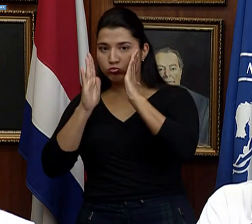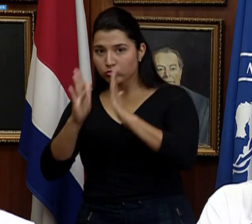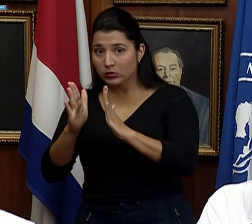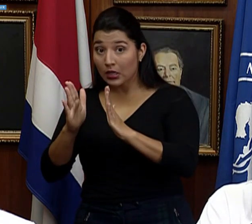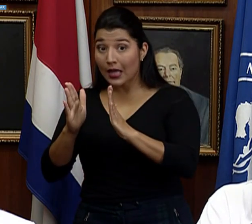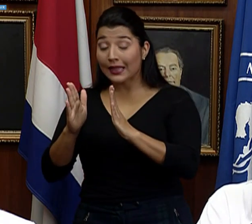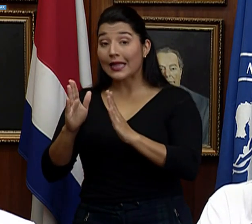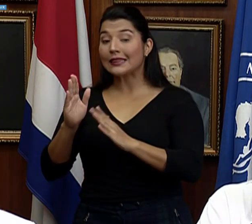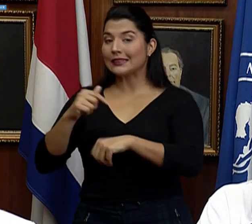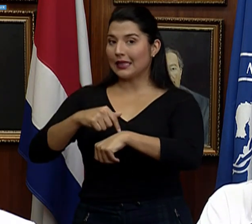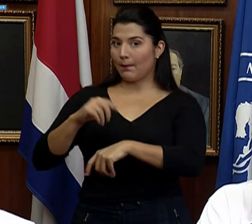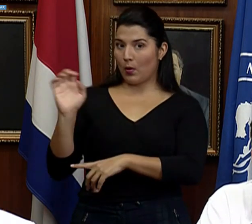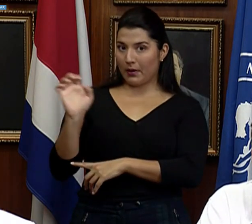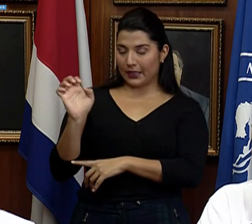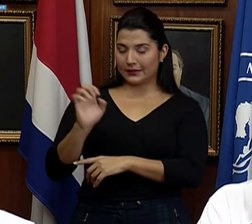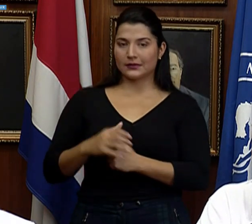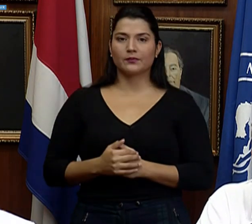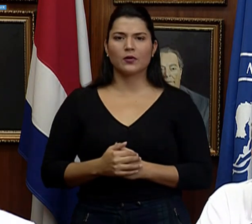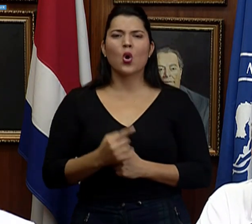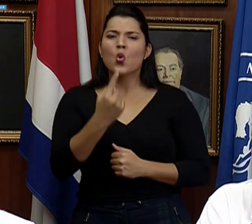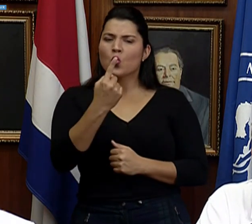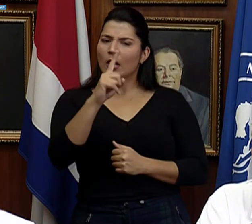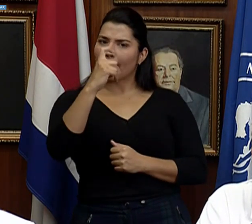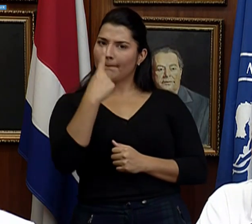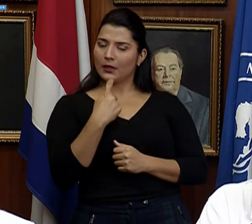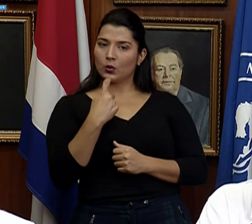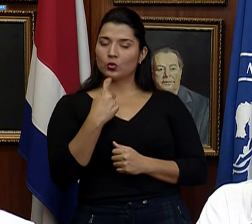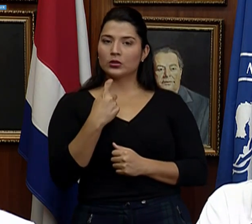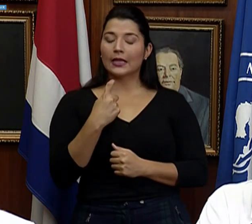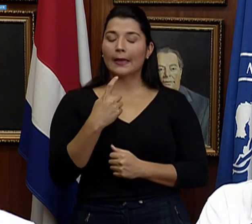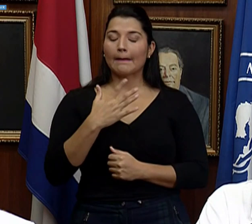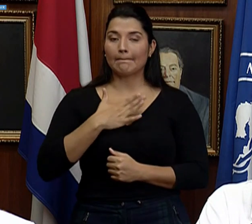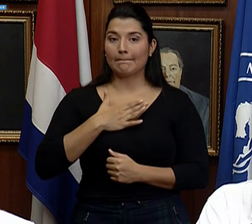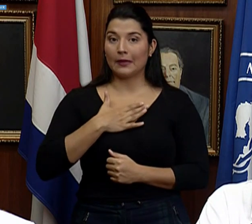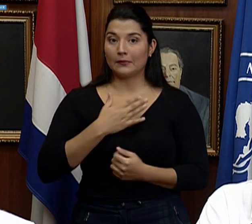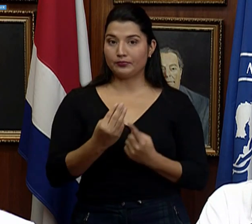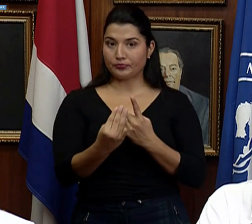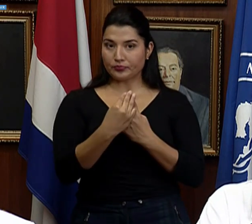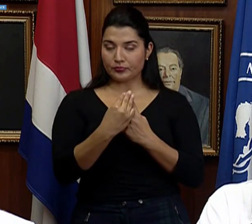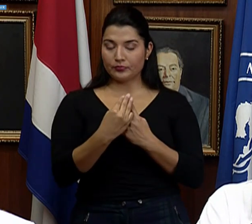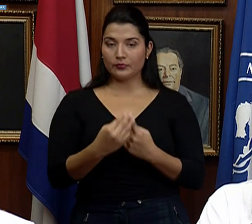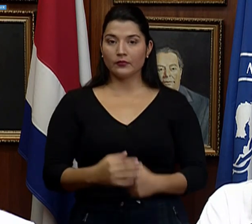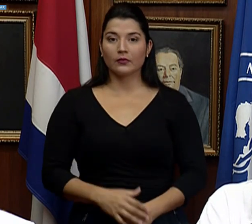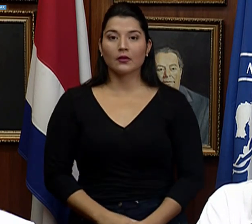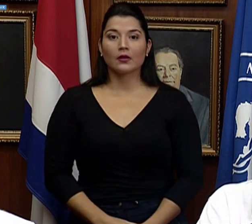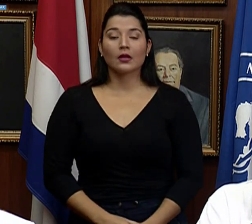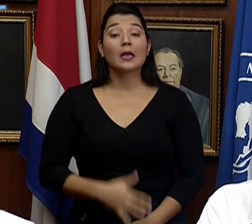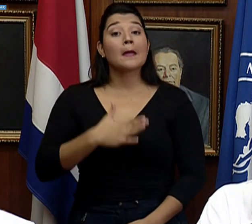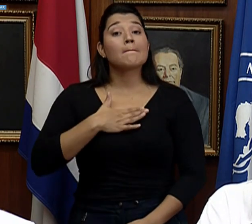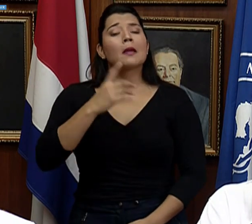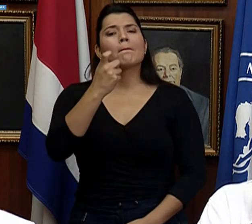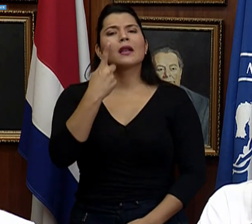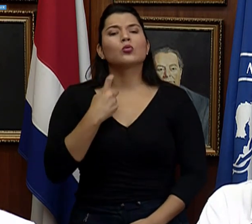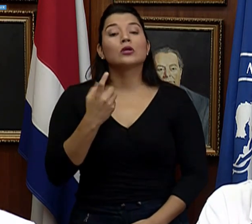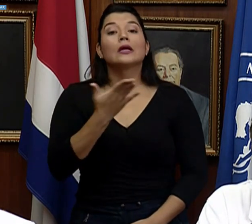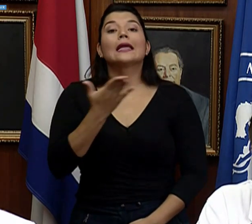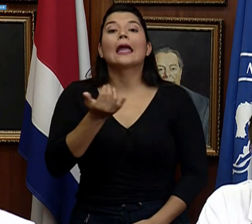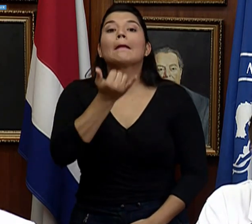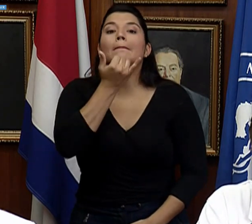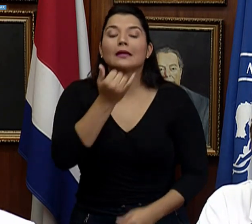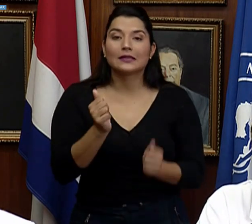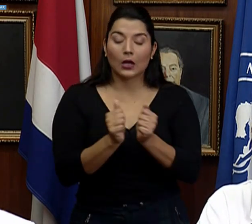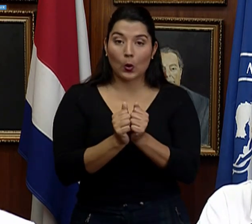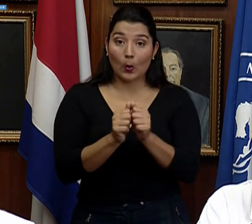Yo quisiera, hay una pregunta que me pasaron de, estaban preguntando qué pasa con los